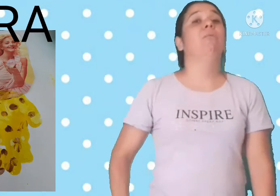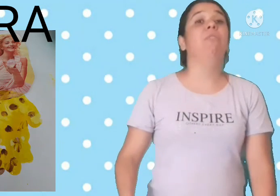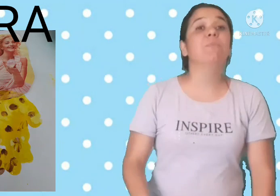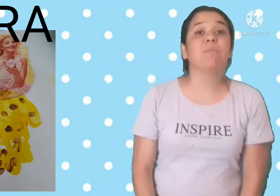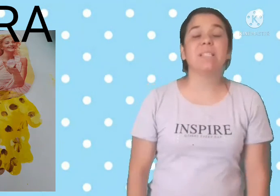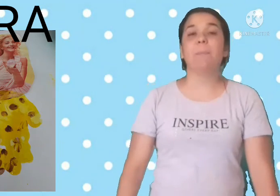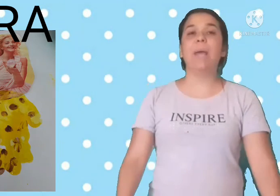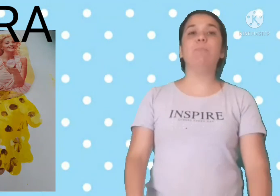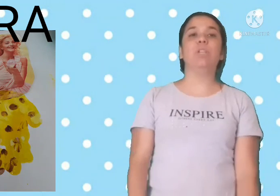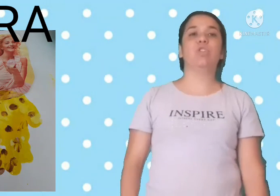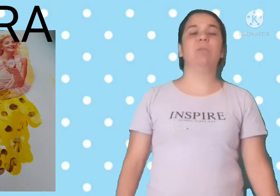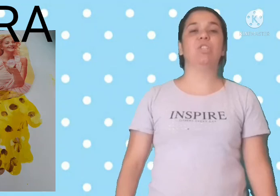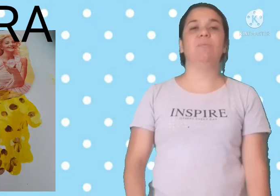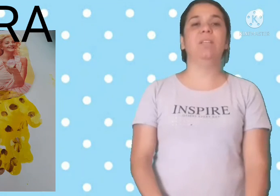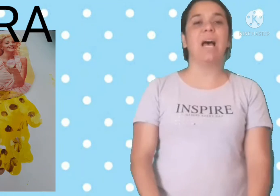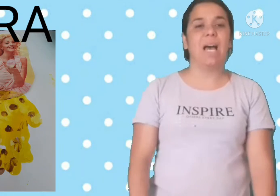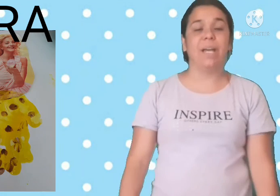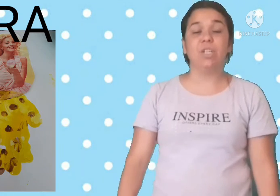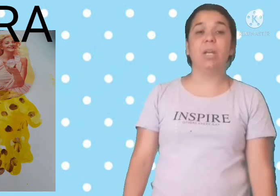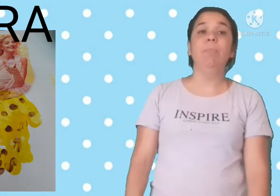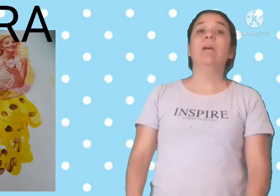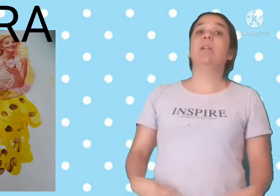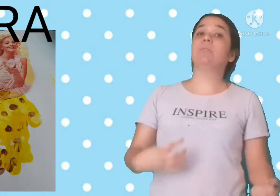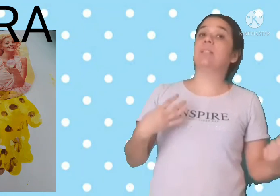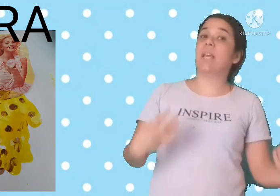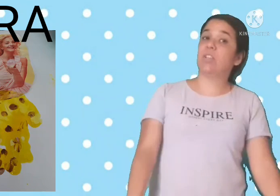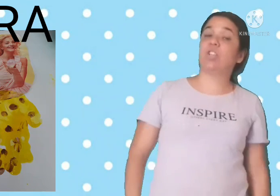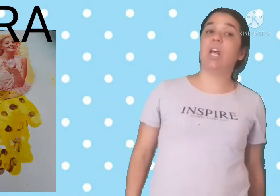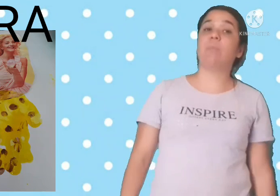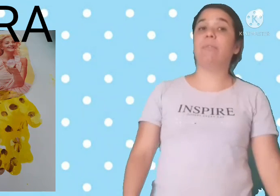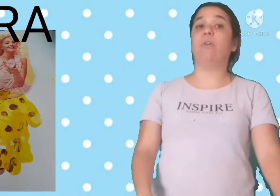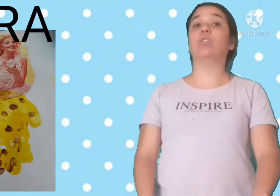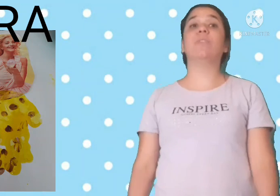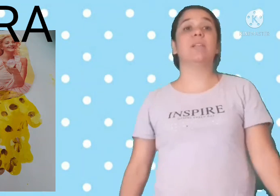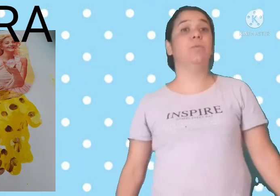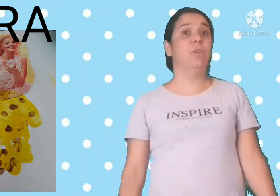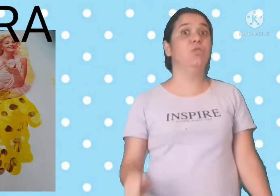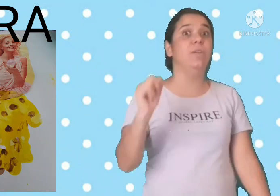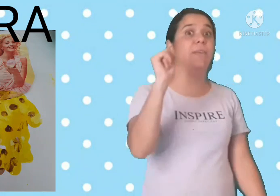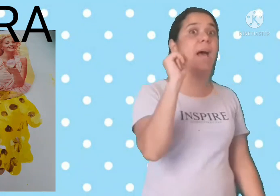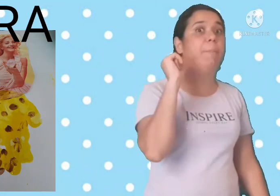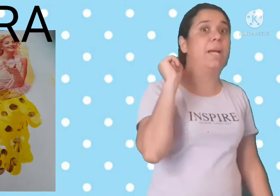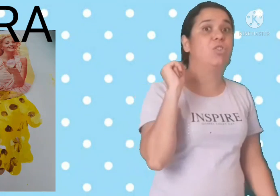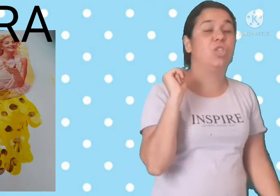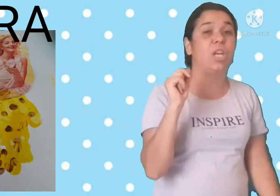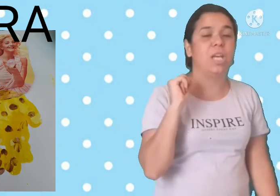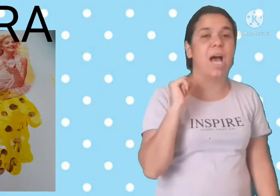Vamos fazer bem bonitinho a atividade. Não se esqueça de tirar uma foto, fazer um vídeo e enviar para a tia.